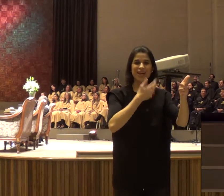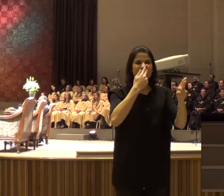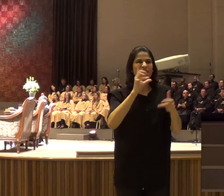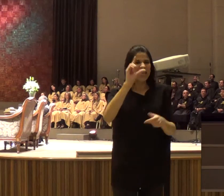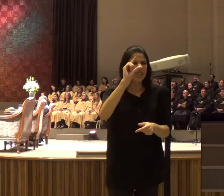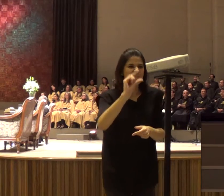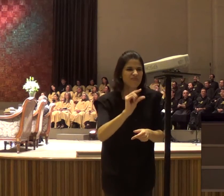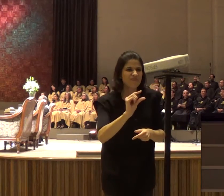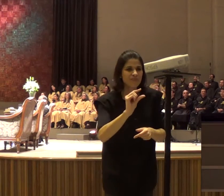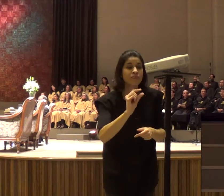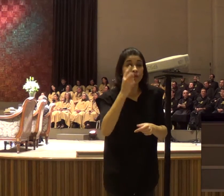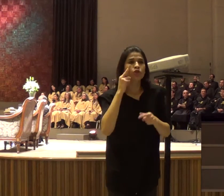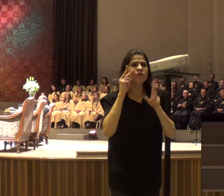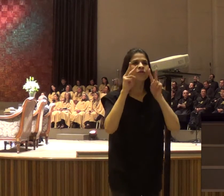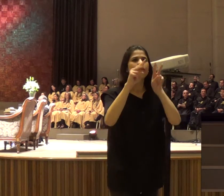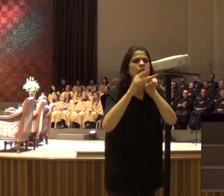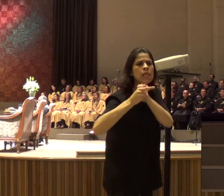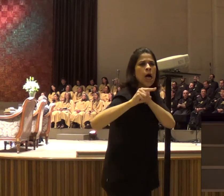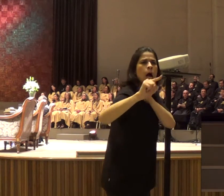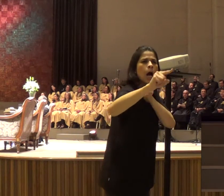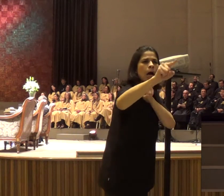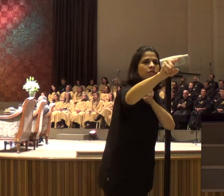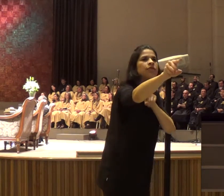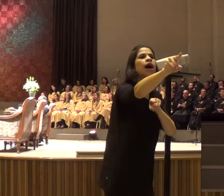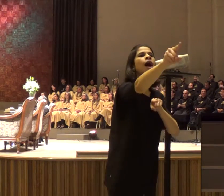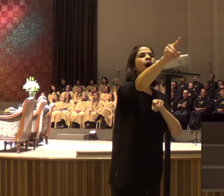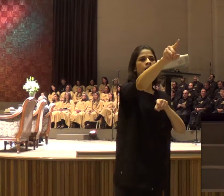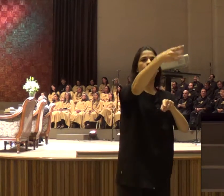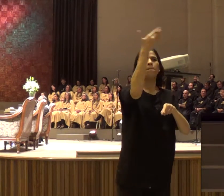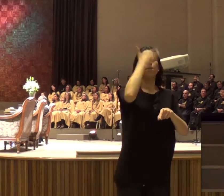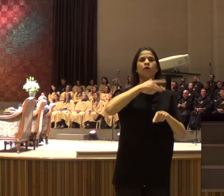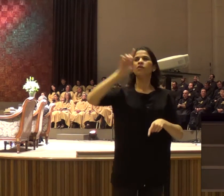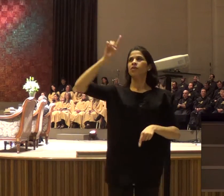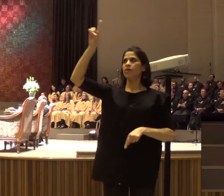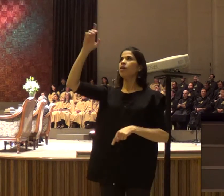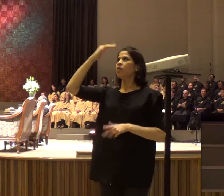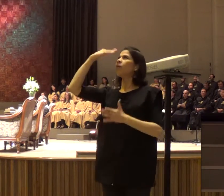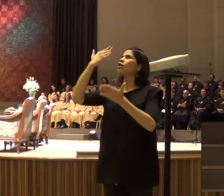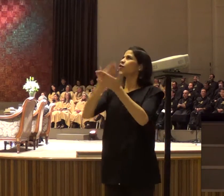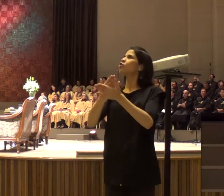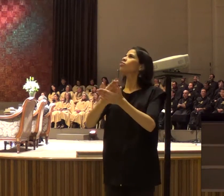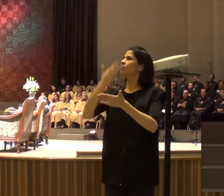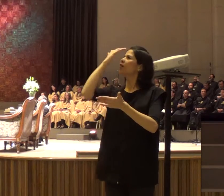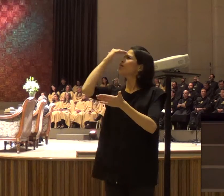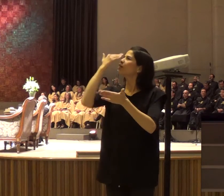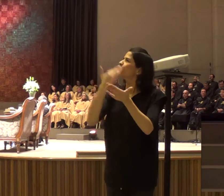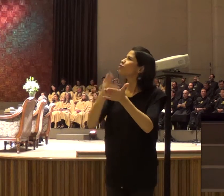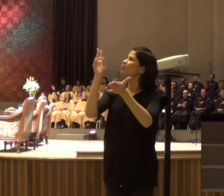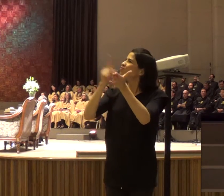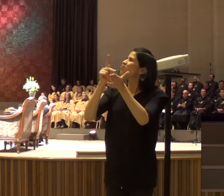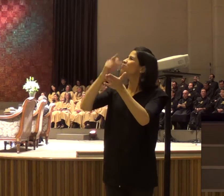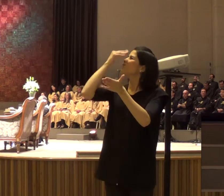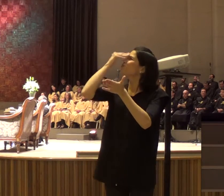longe, e aí a gente diz, Senhor, eu creio, eu creio, porque essa é a tua palavra,